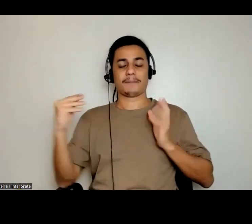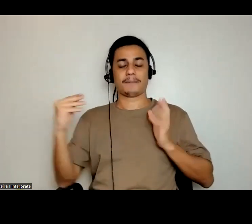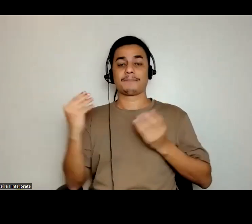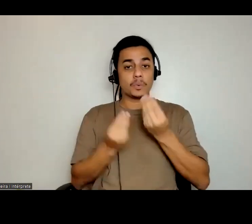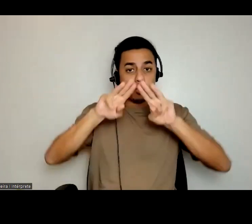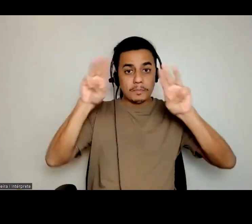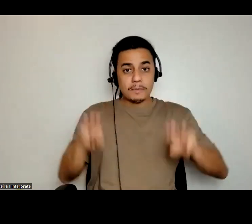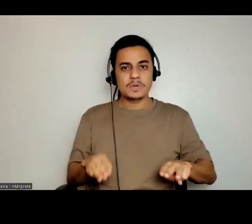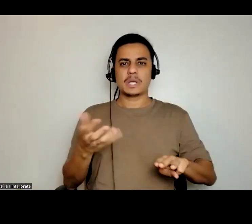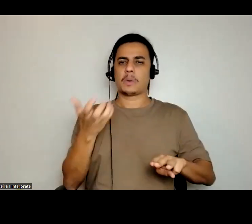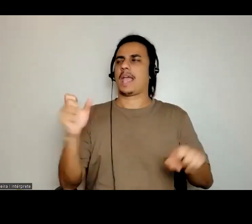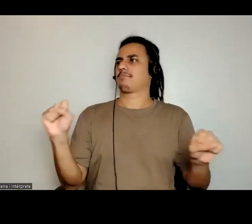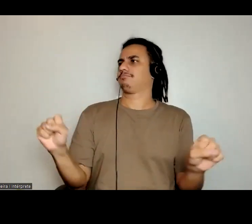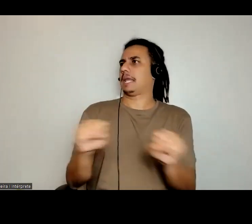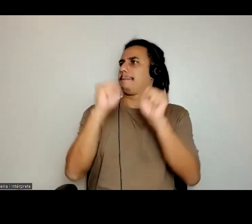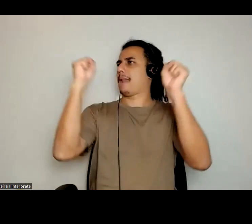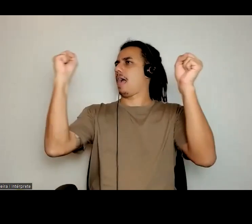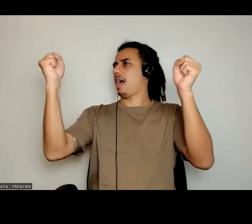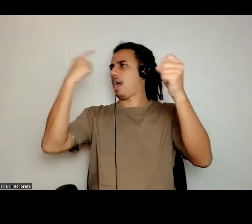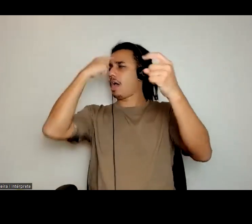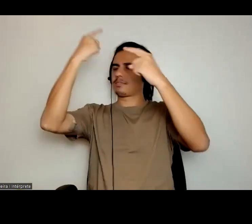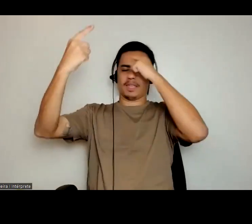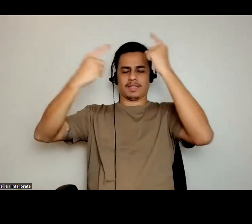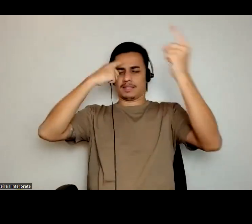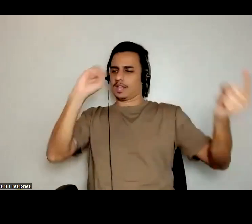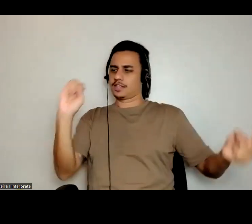querem ser disruptivos, inovatores,